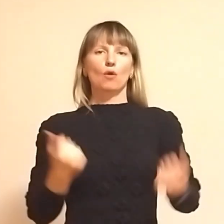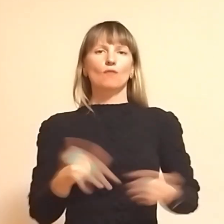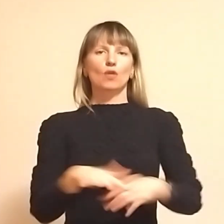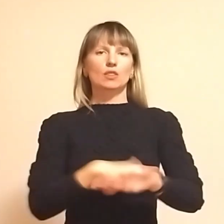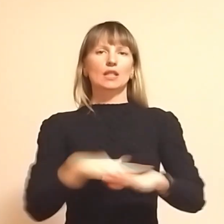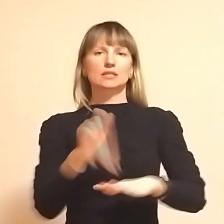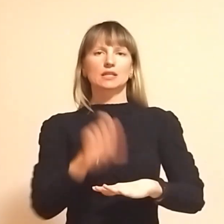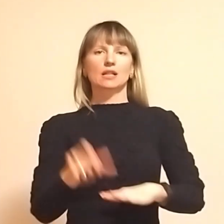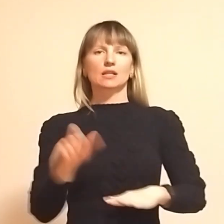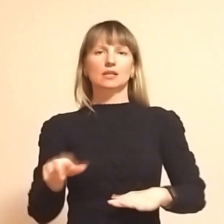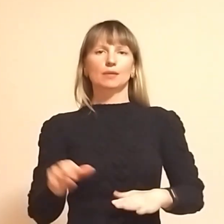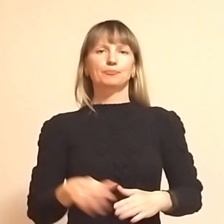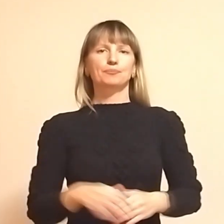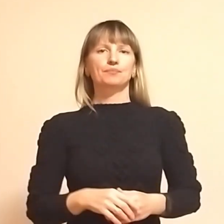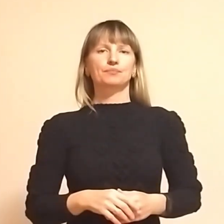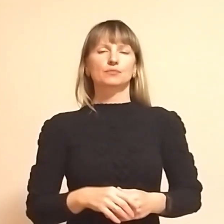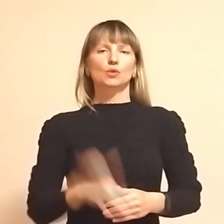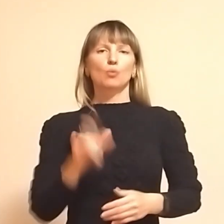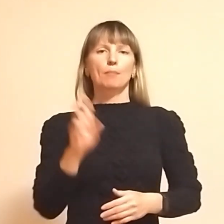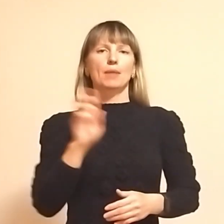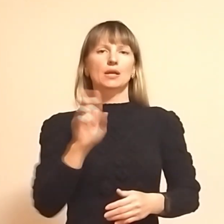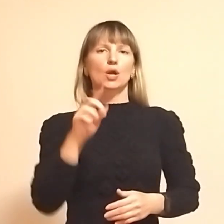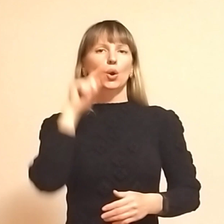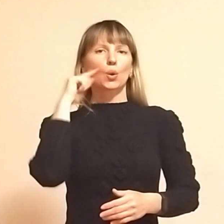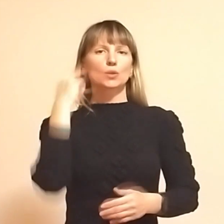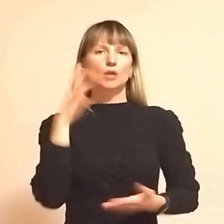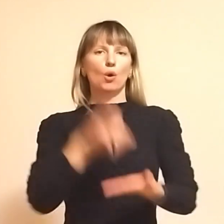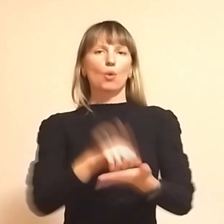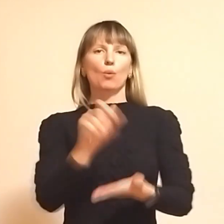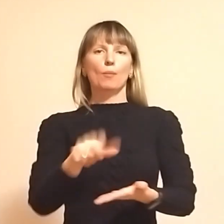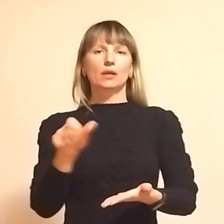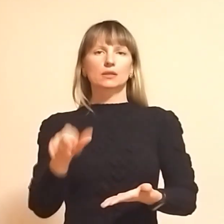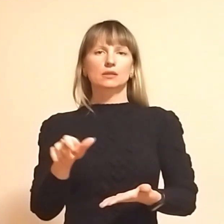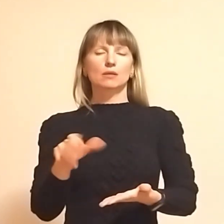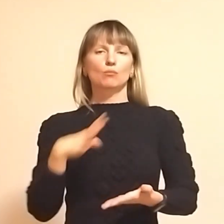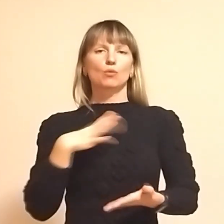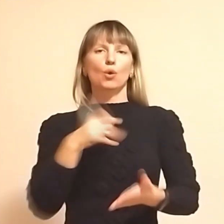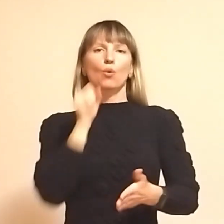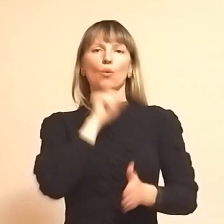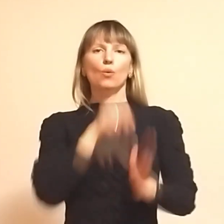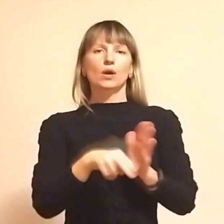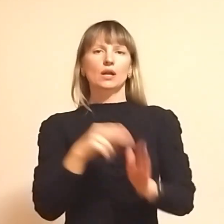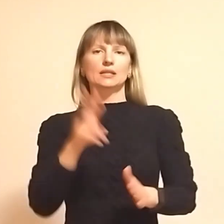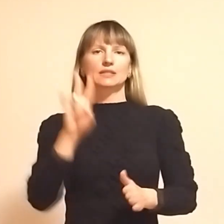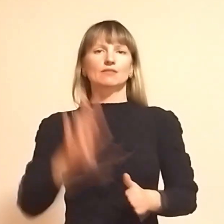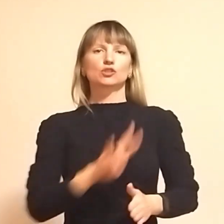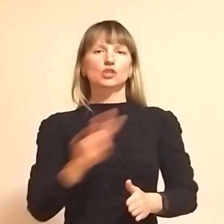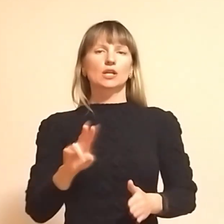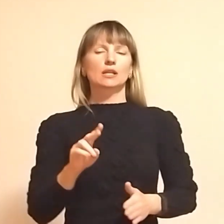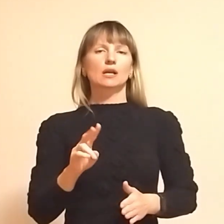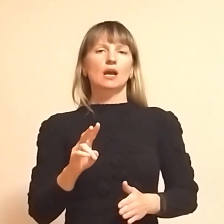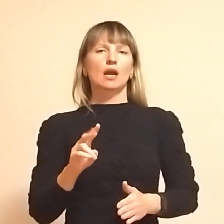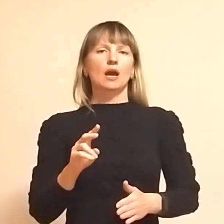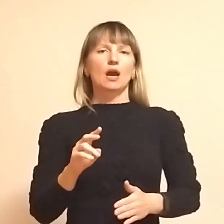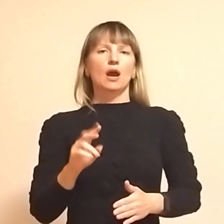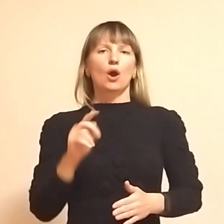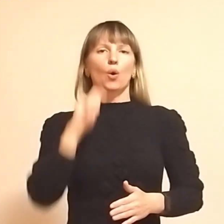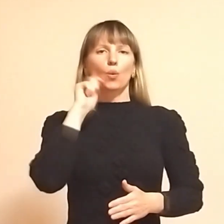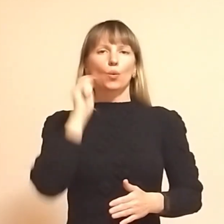населення. У Бердянську російськими окупантами було викрадено священика Православної церкви України Олега